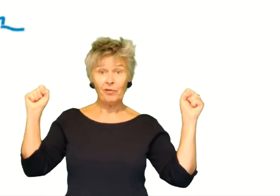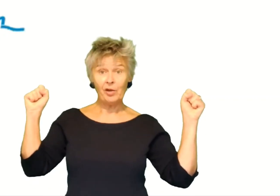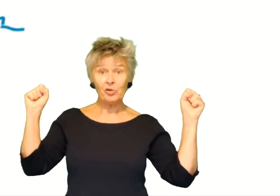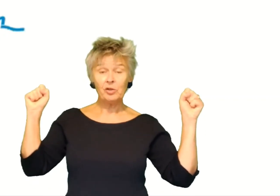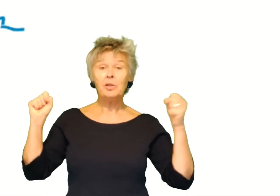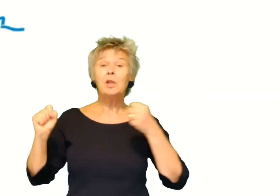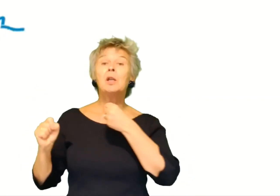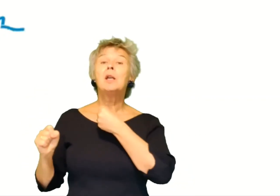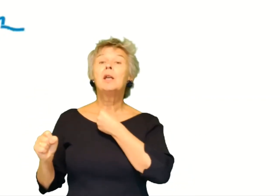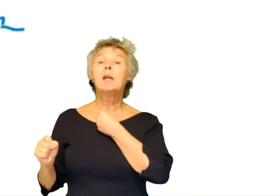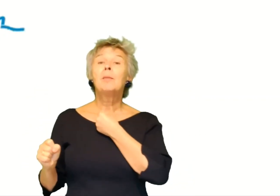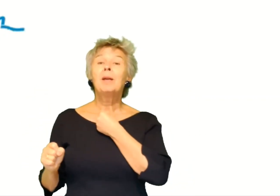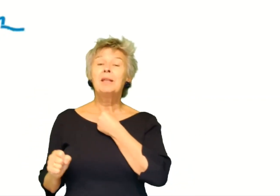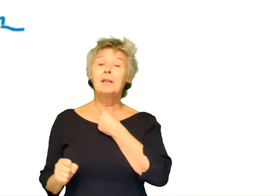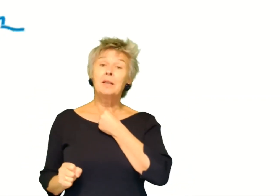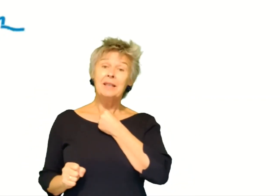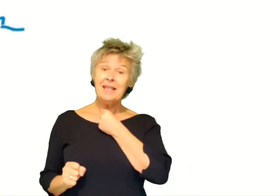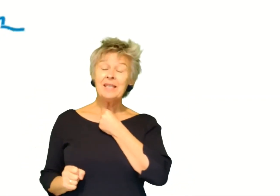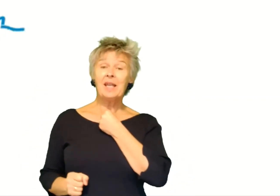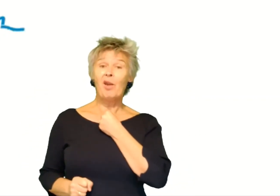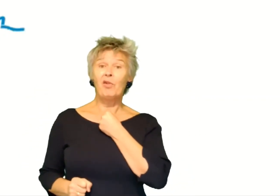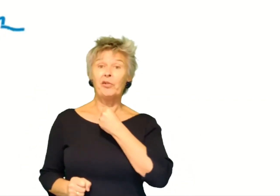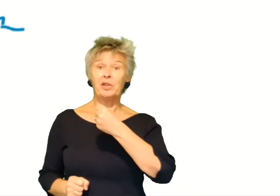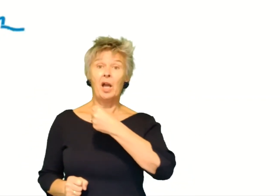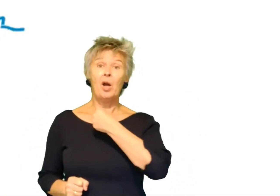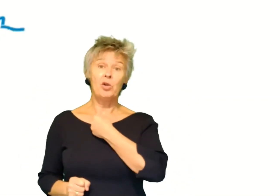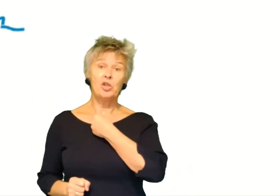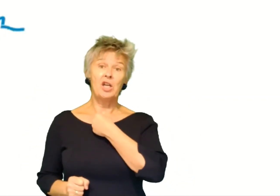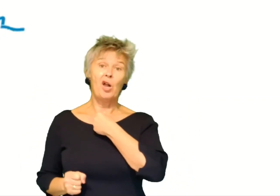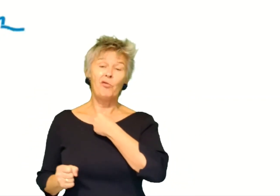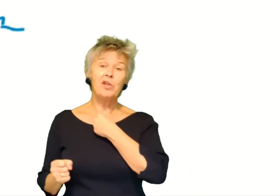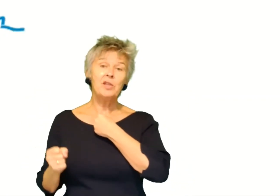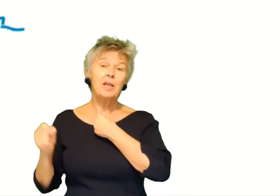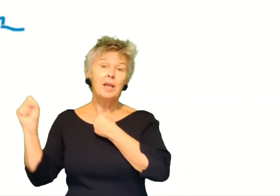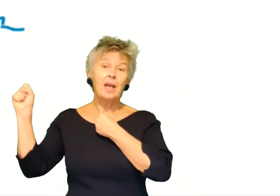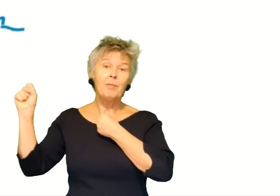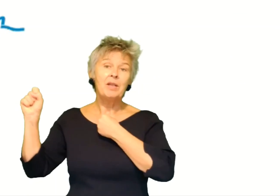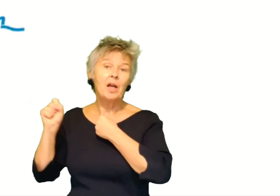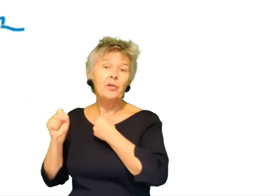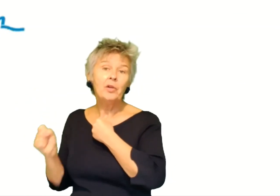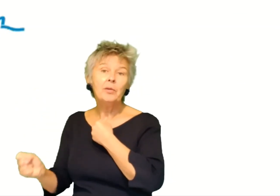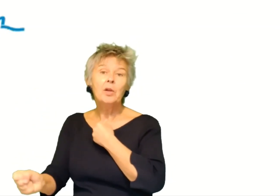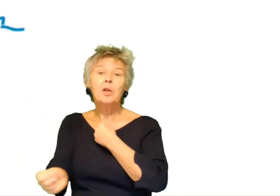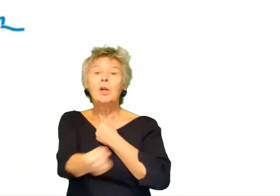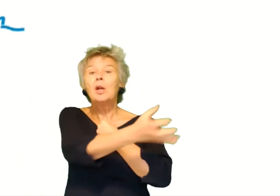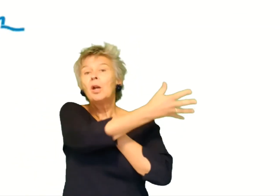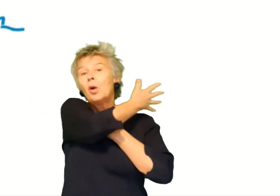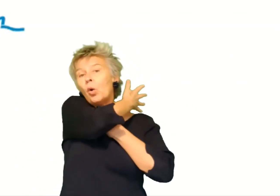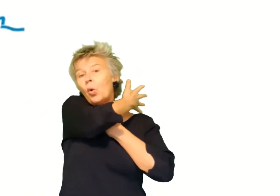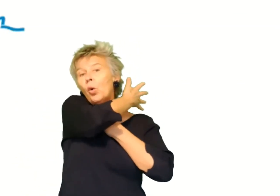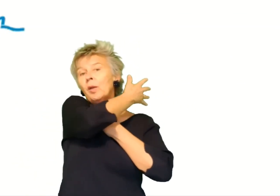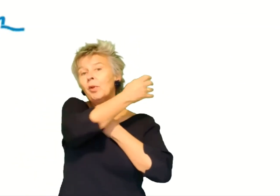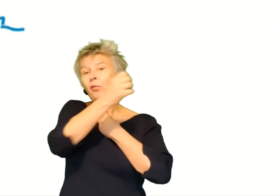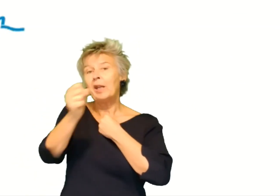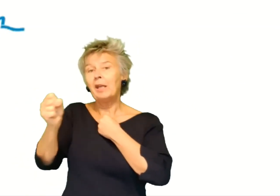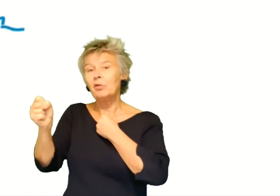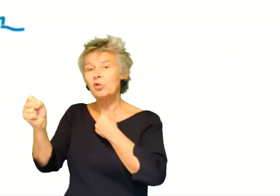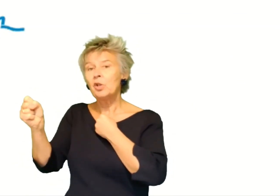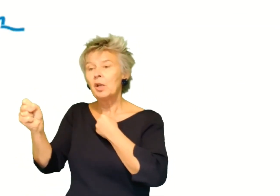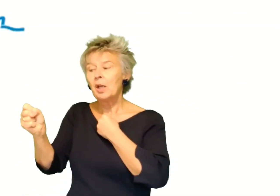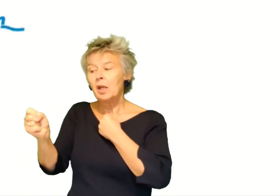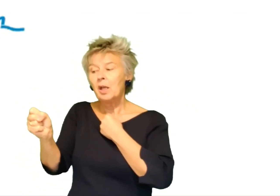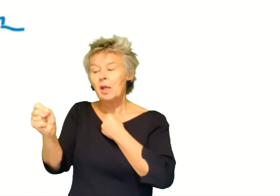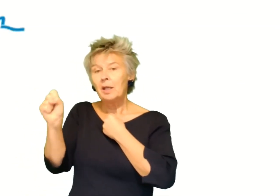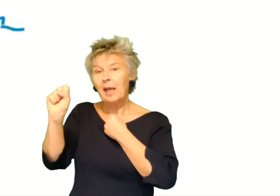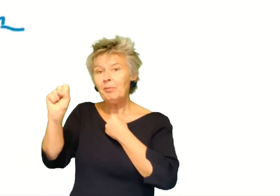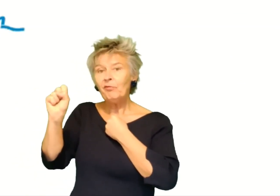Ook weer twee vuisten. Met je niet schrijvenhand hou je de sjaal vast. En met je andere gooi je hem er overheen.